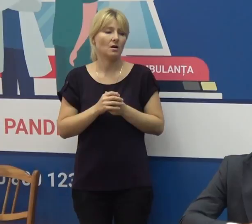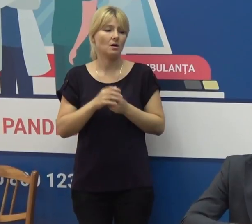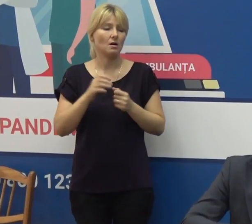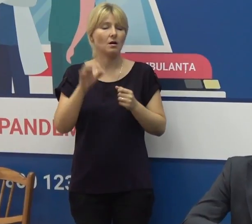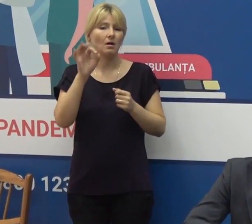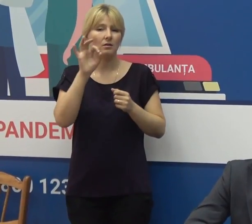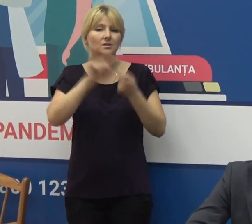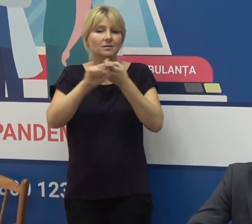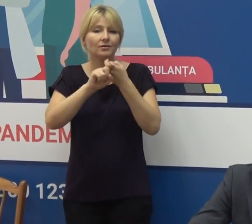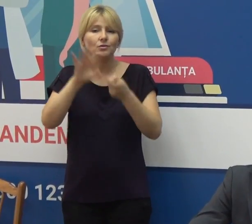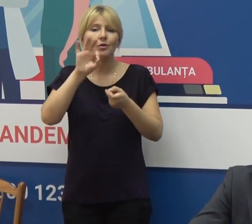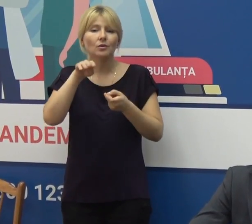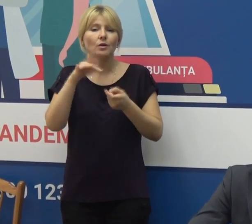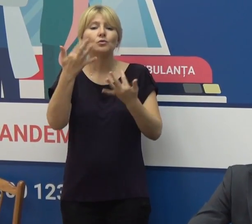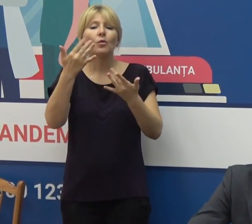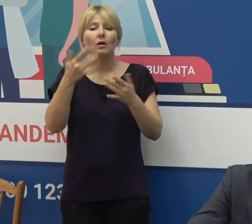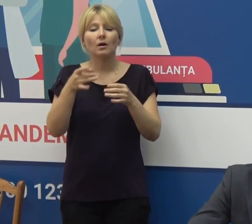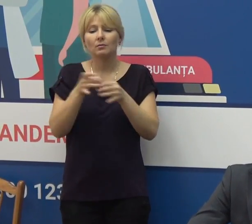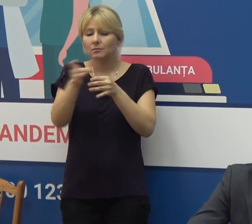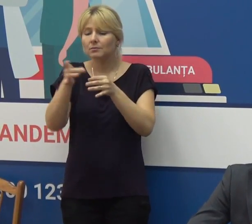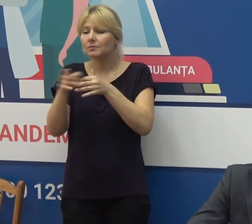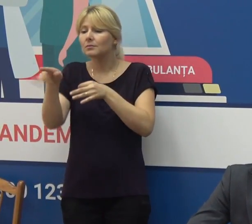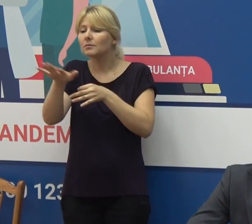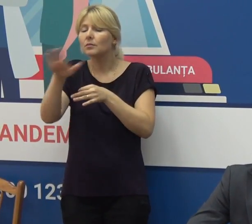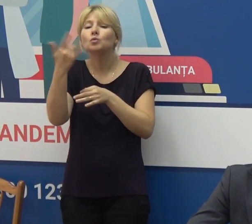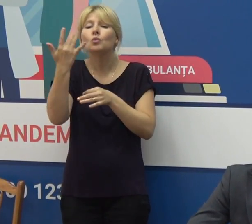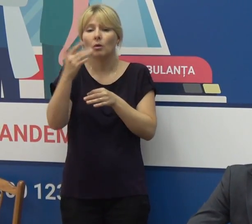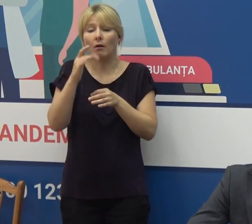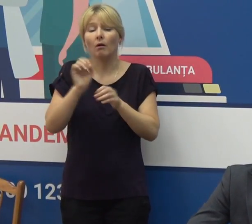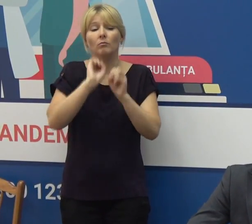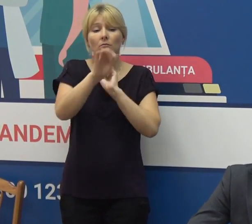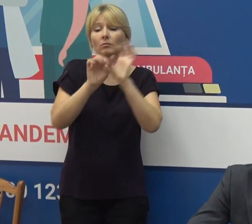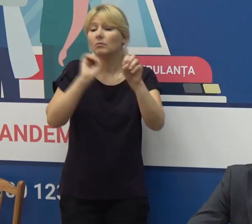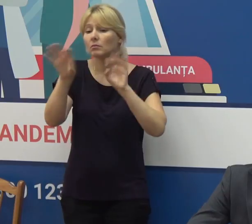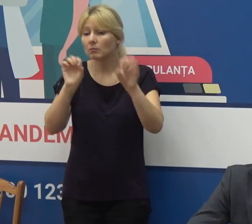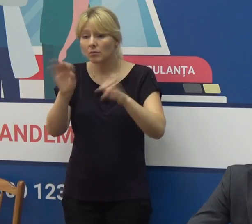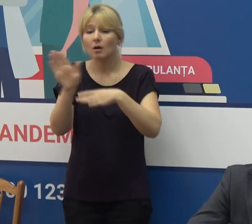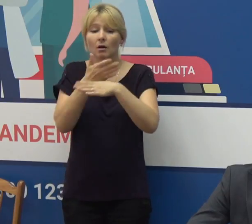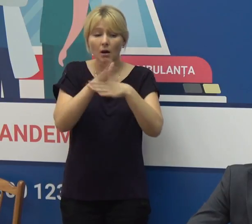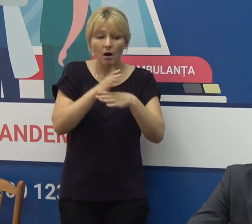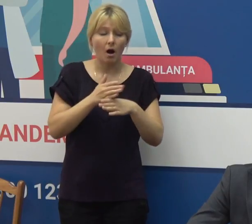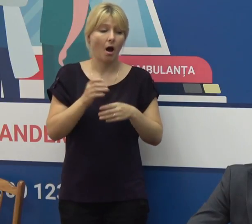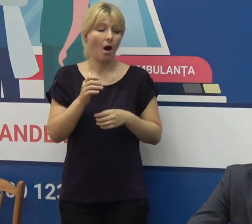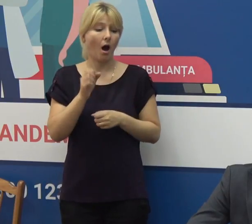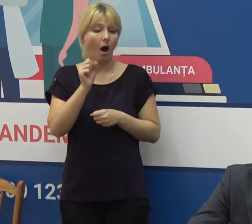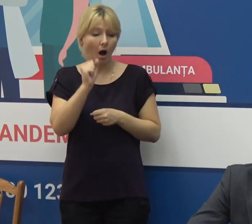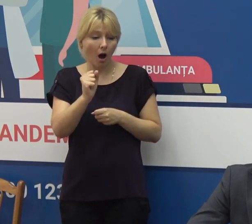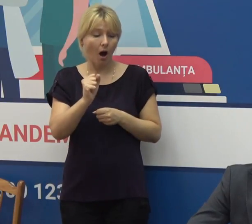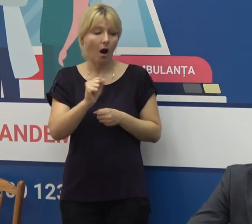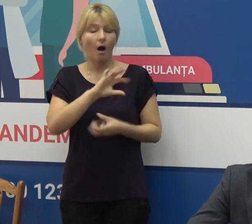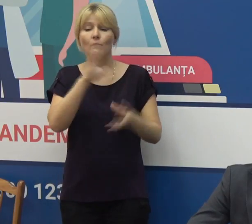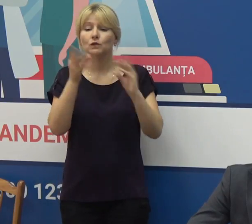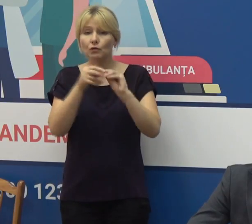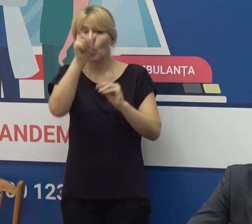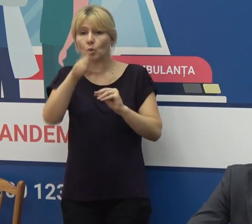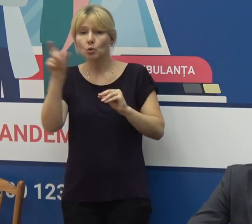conform populații elegibile la fiecare centru de existență medical primară din țară numărul